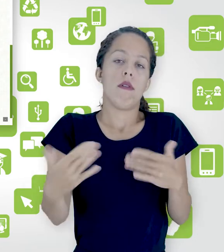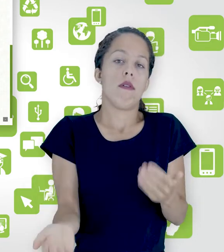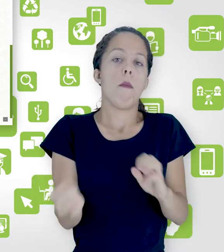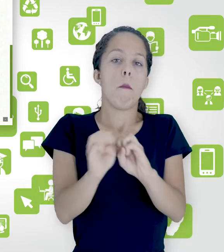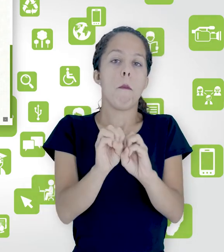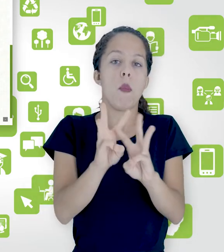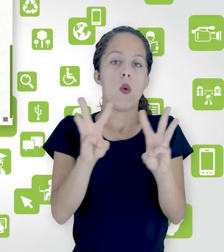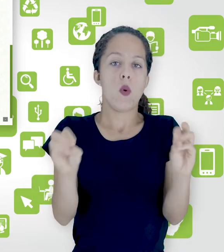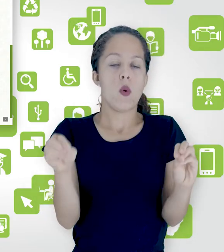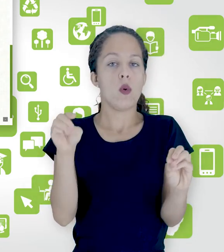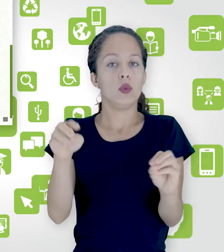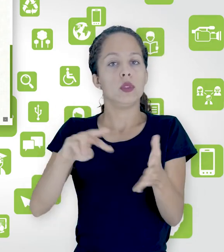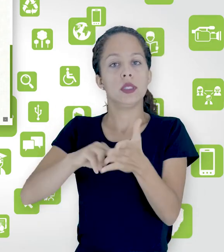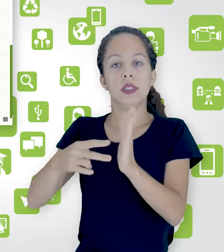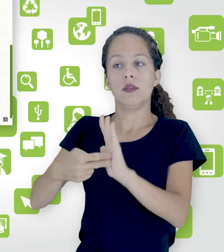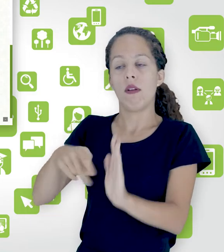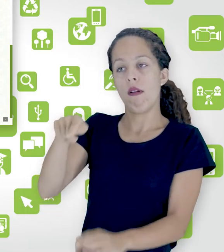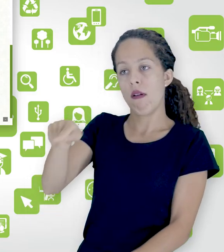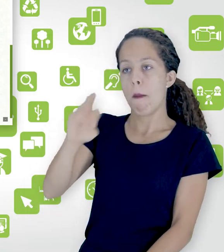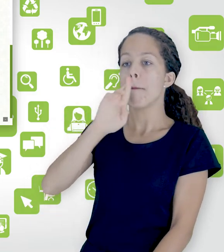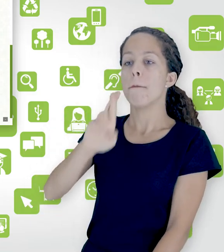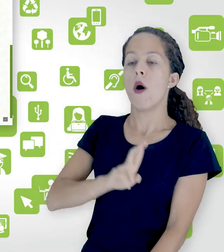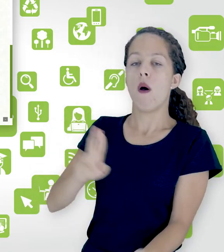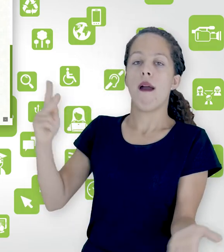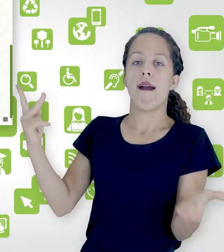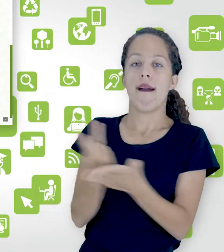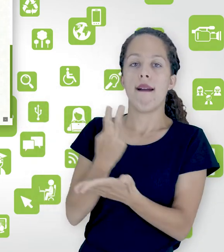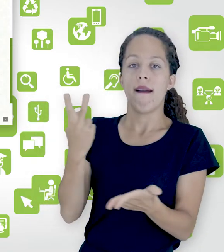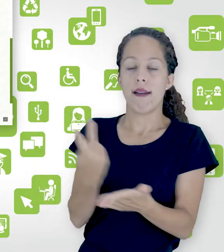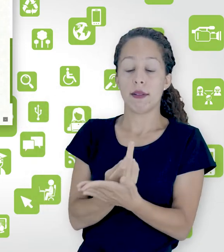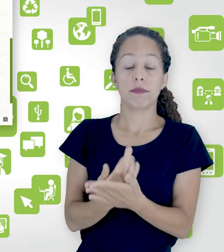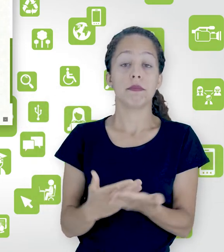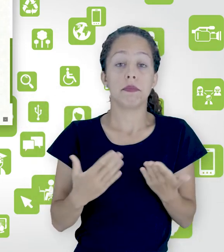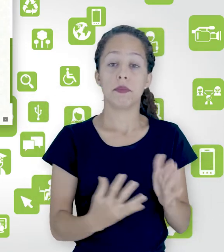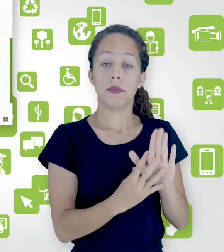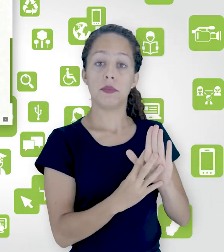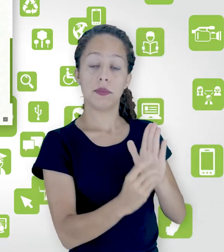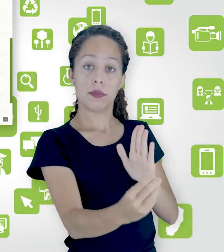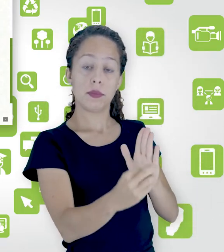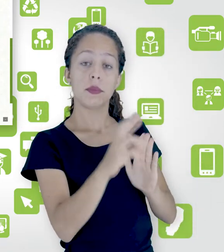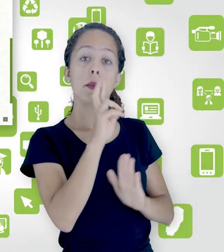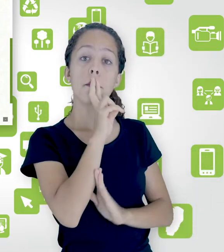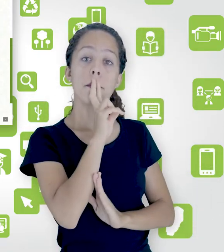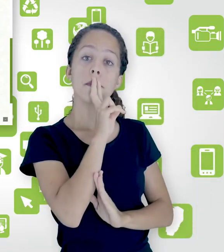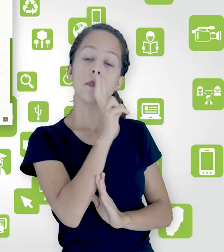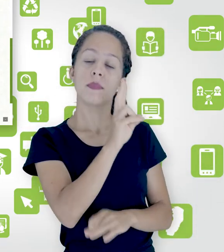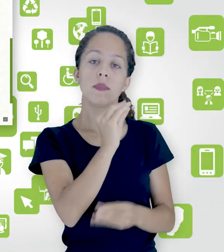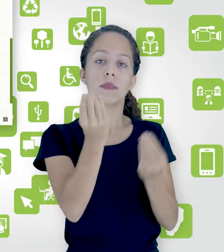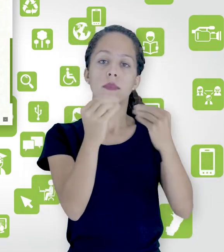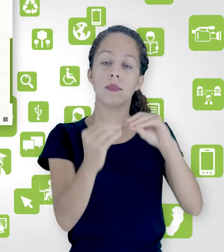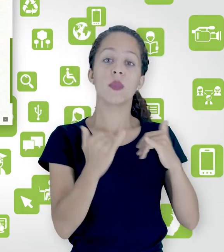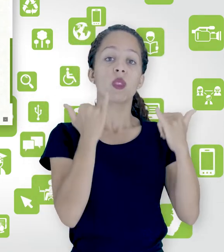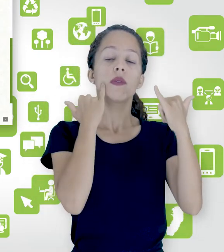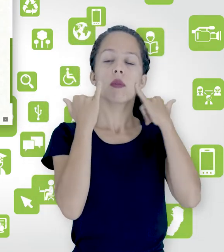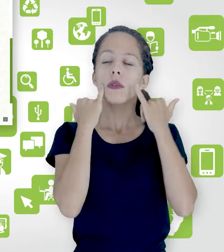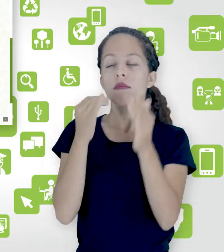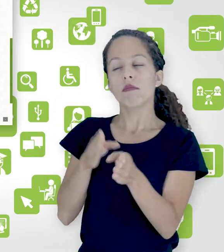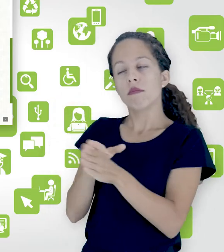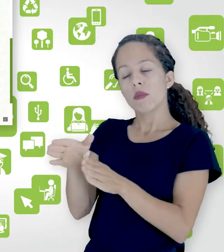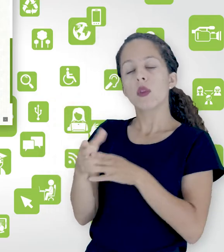automaticamente definir essa resposta como incorreta. Em modelo de resposta, você pode colocar informações de como você